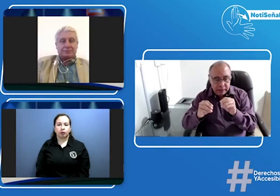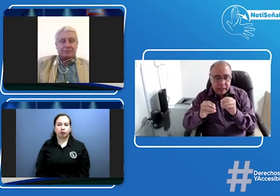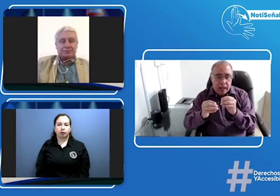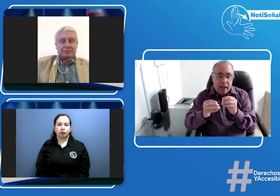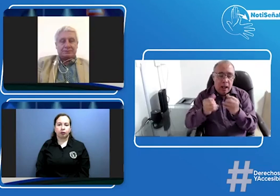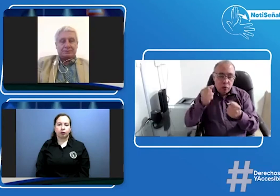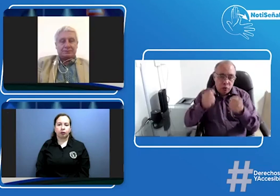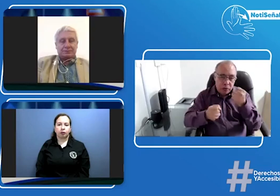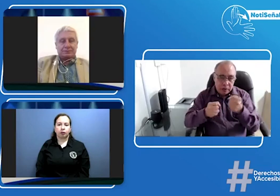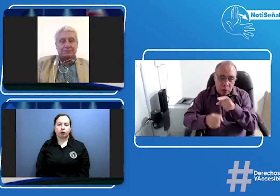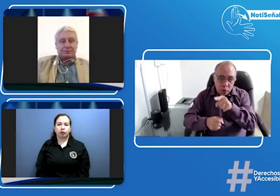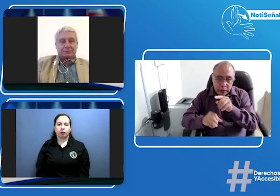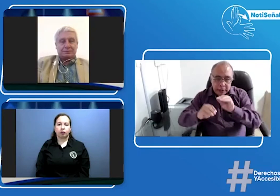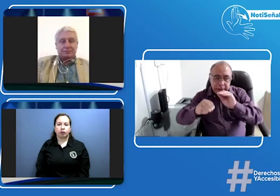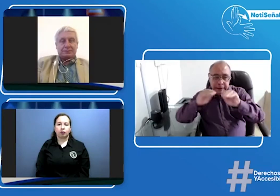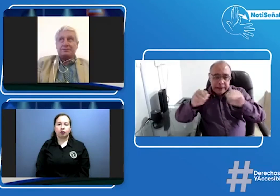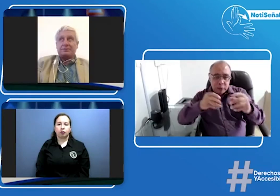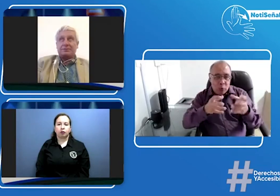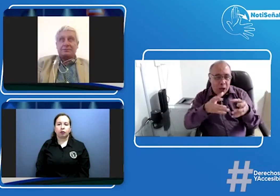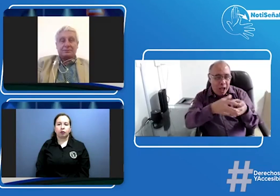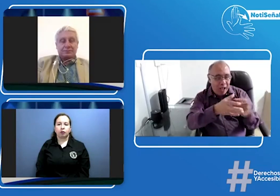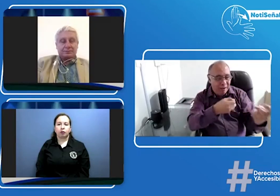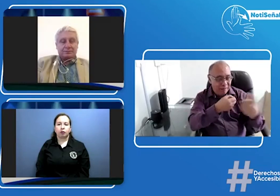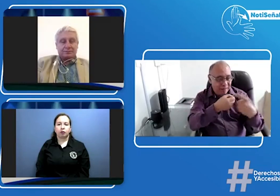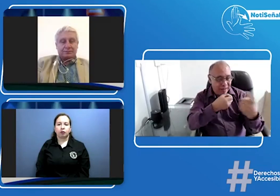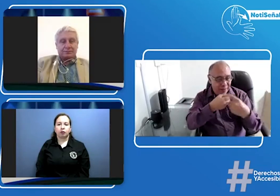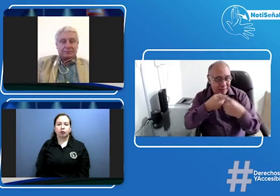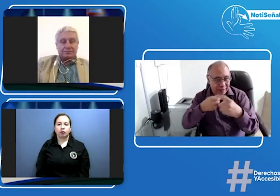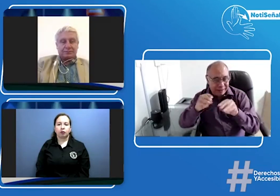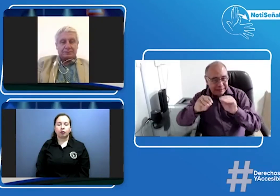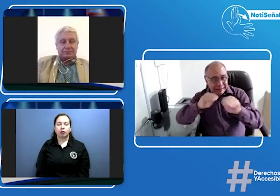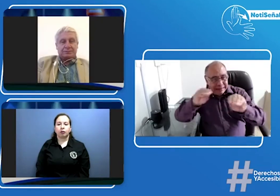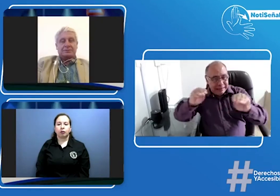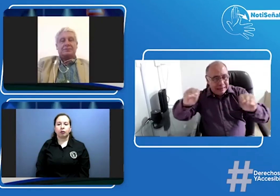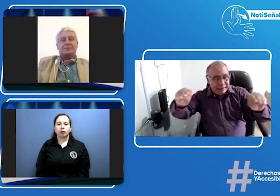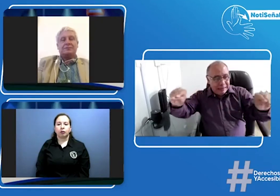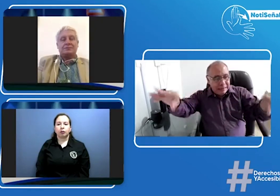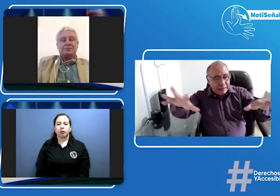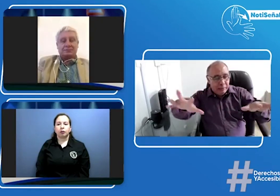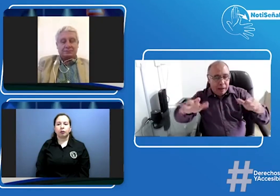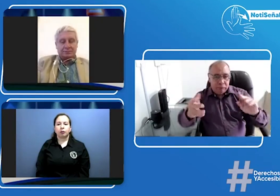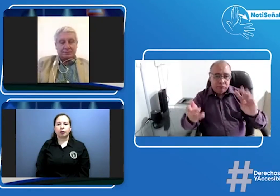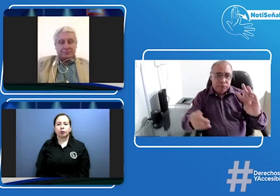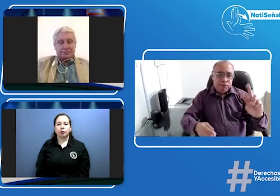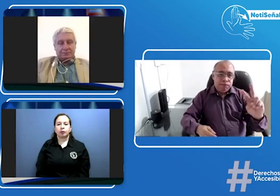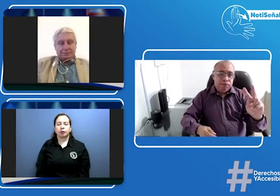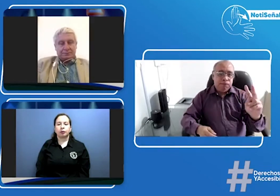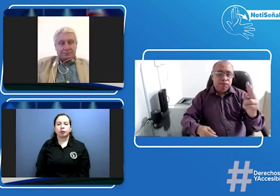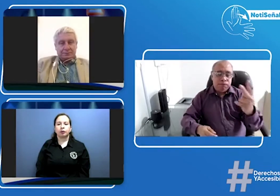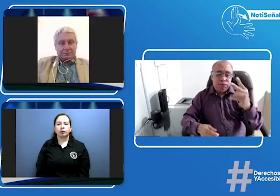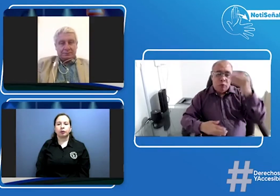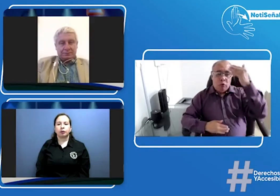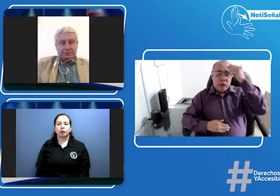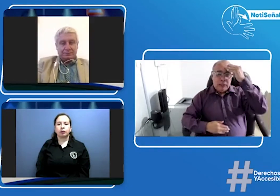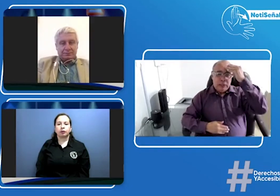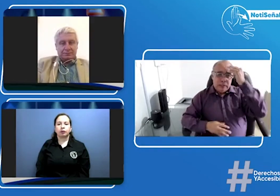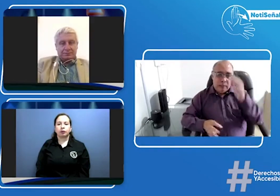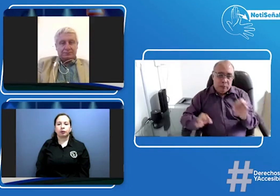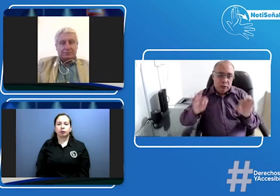aquellos representantes los actores de los CEA de los CRC todos aquellos que estén envueltos en este proceso para